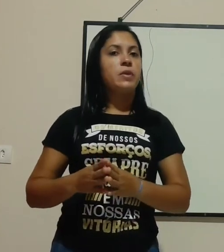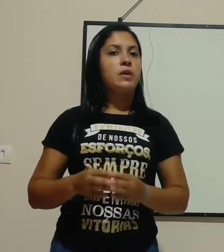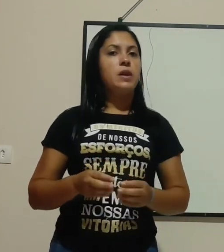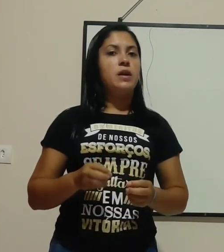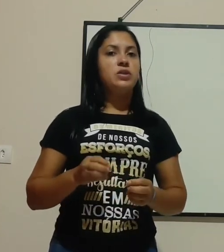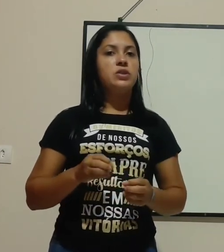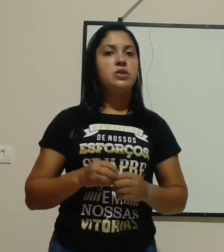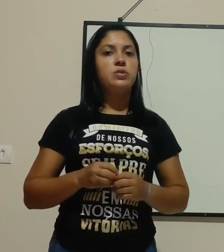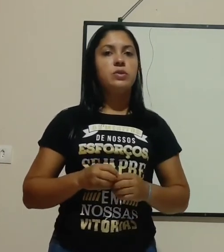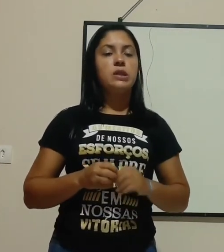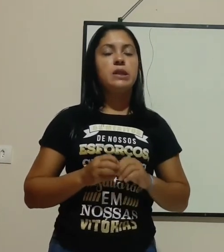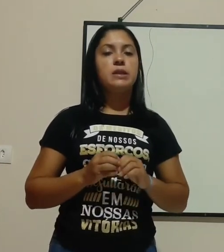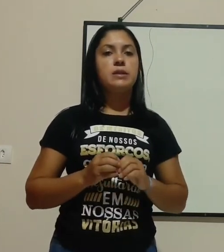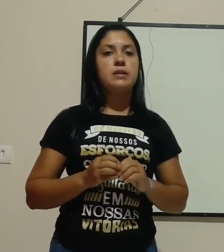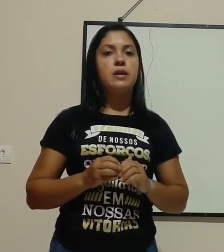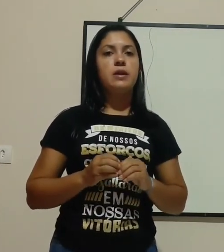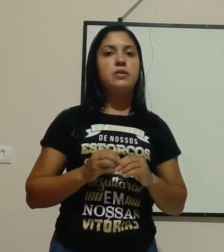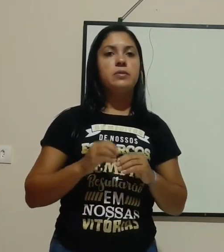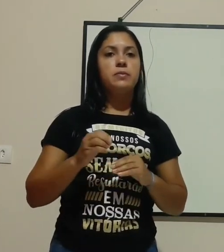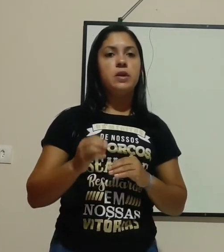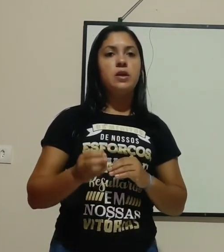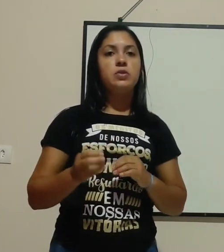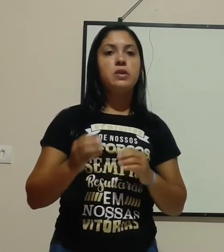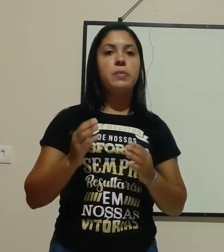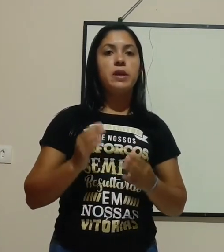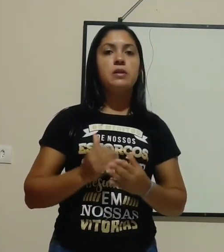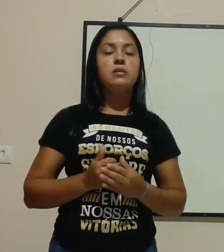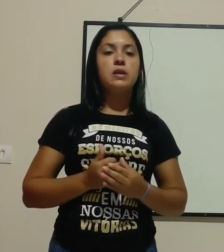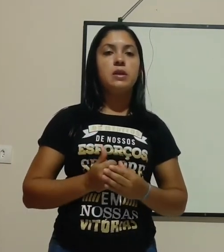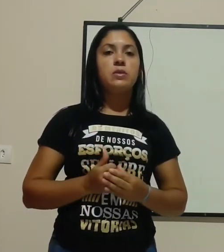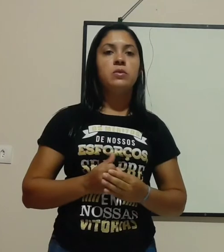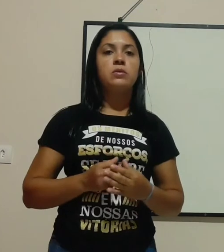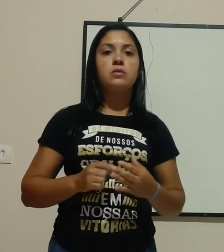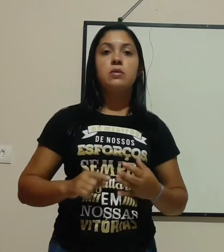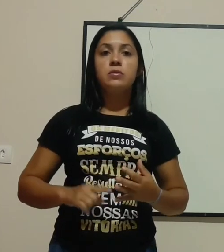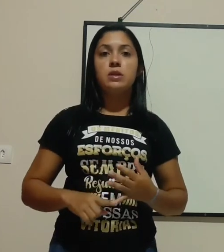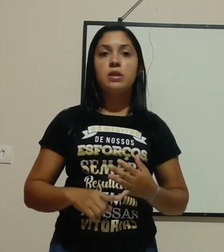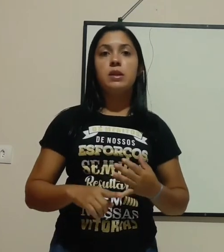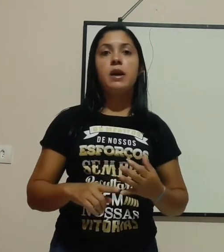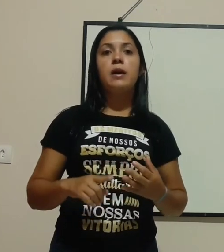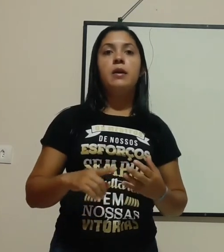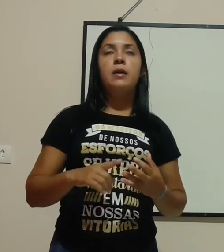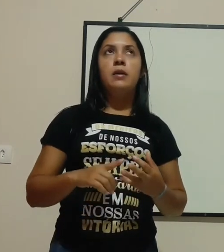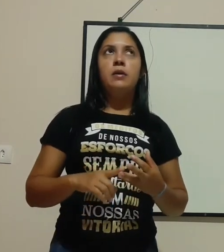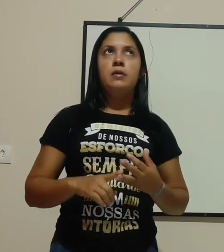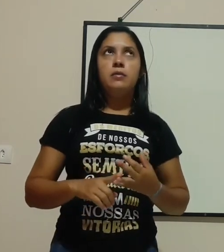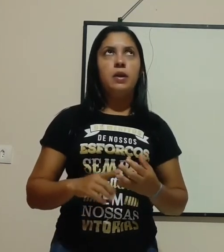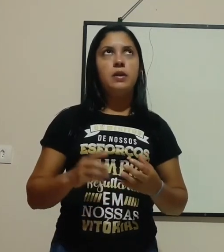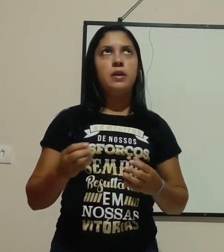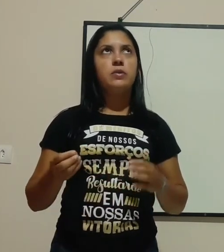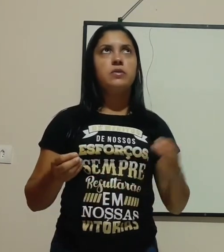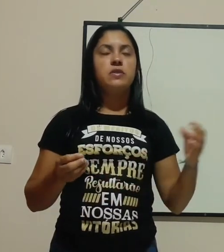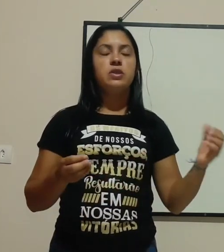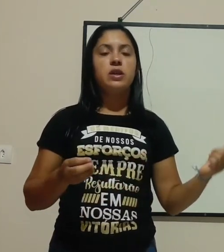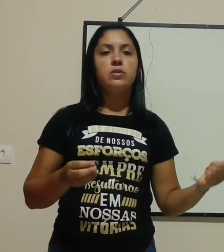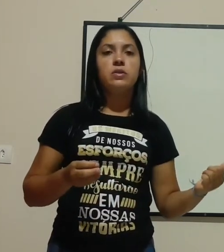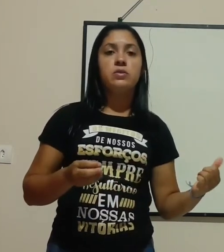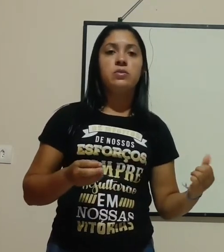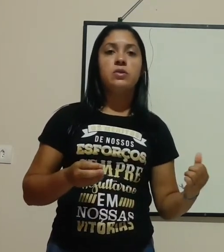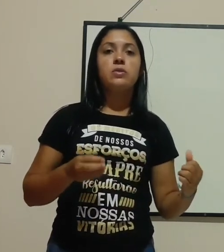A gente usa a eletricidade desde os aparelhos eletrônicos como celular, até os ventiladores do nosso